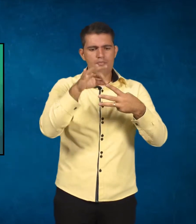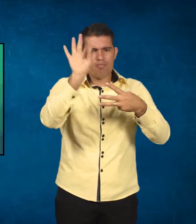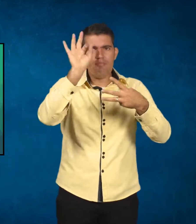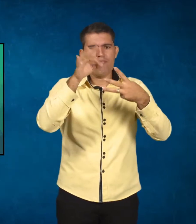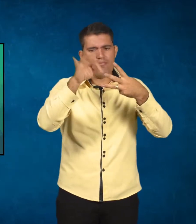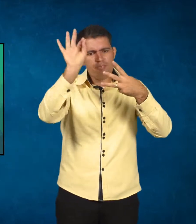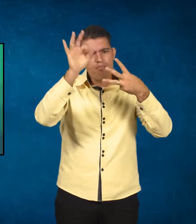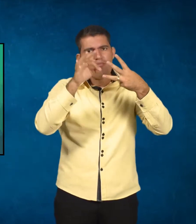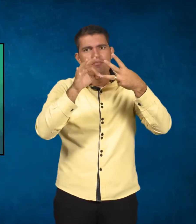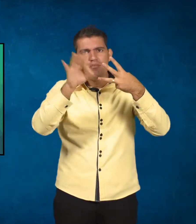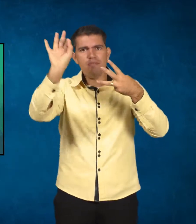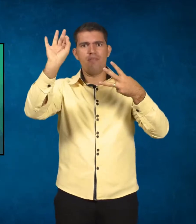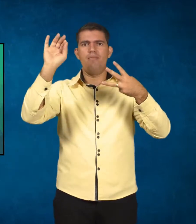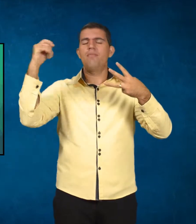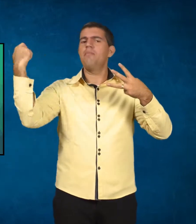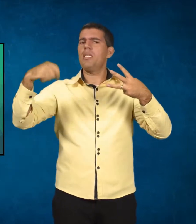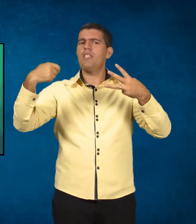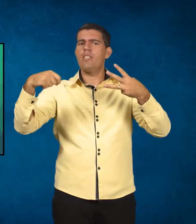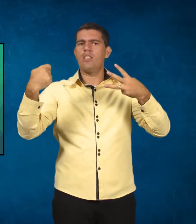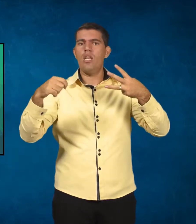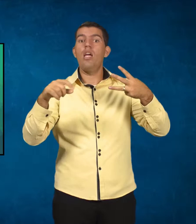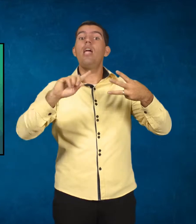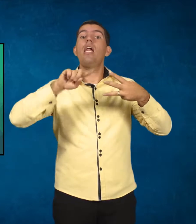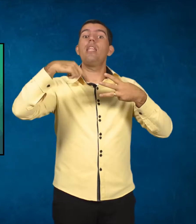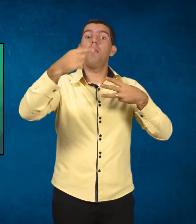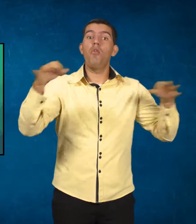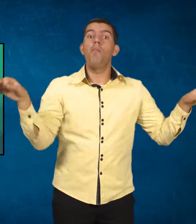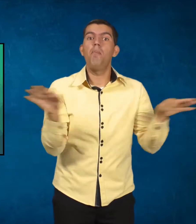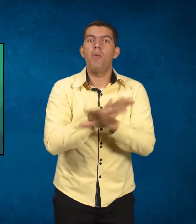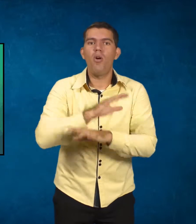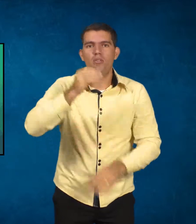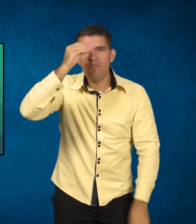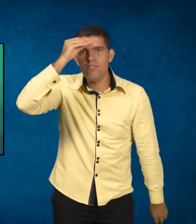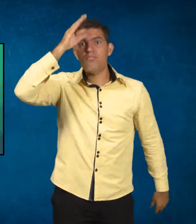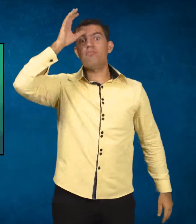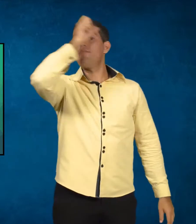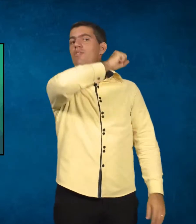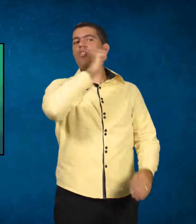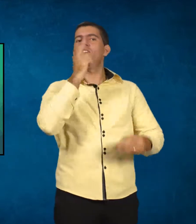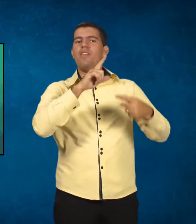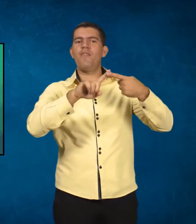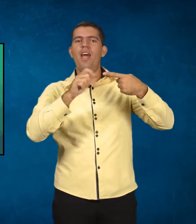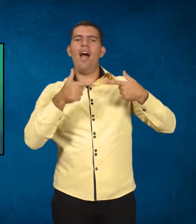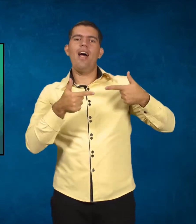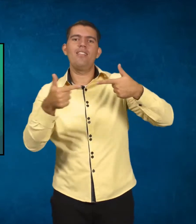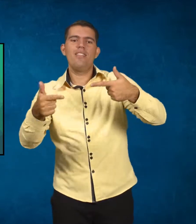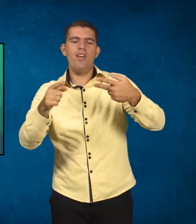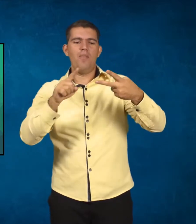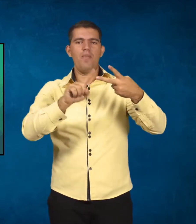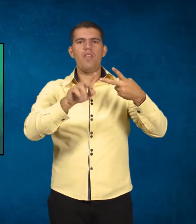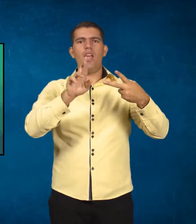dimensões para que ocorra a aprendizagem. Então ele cita a ação, a representação